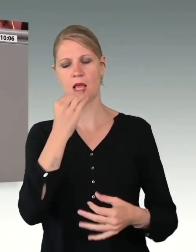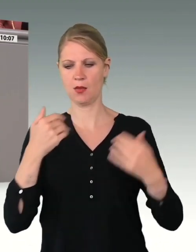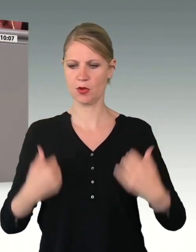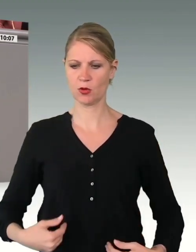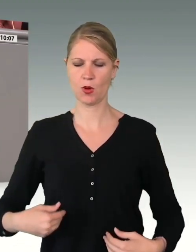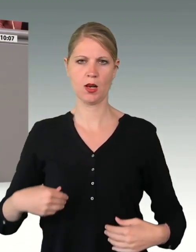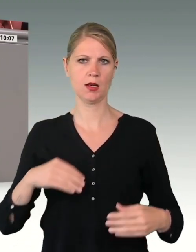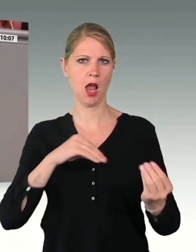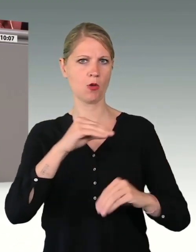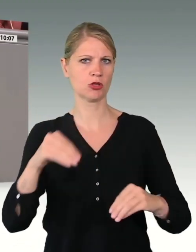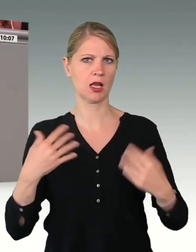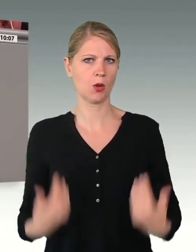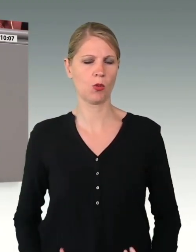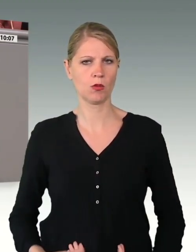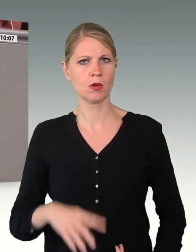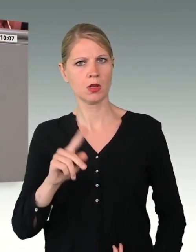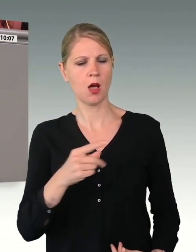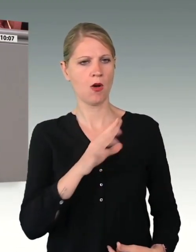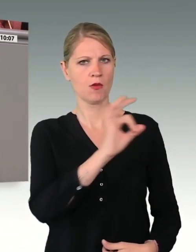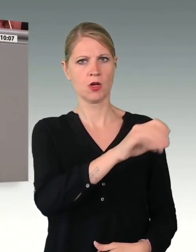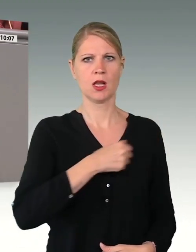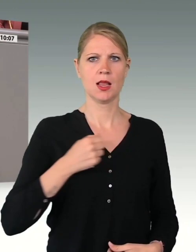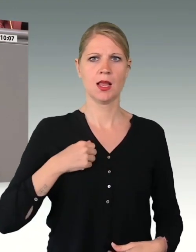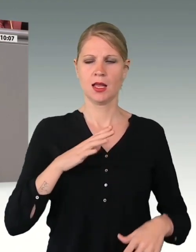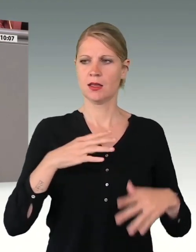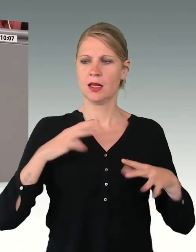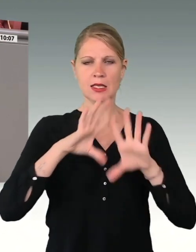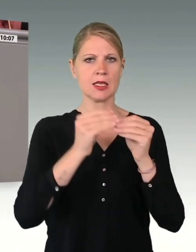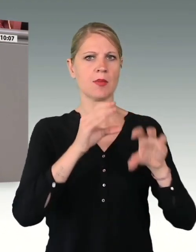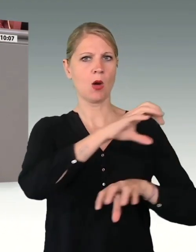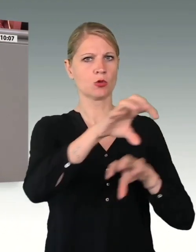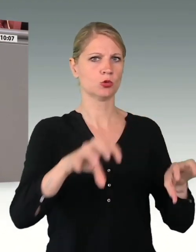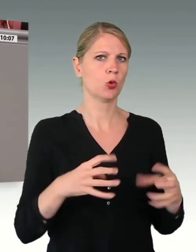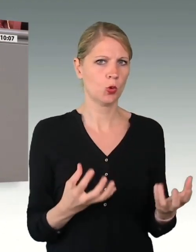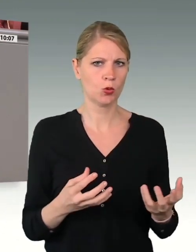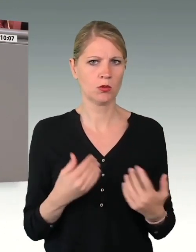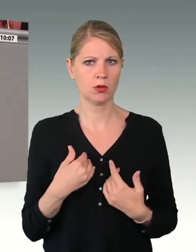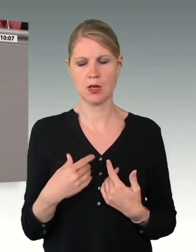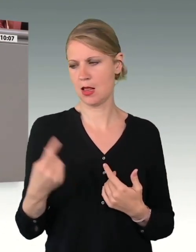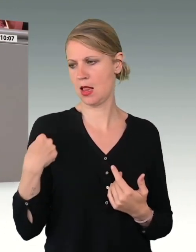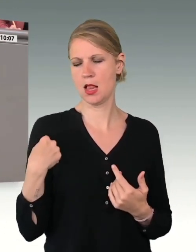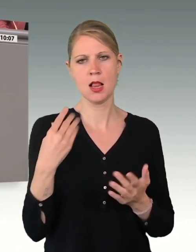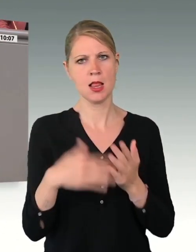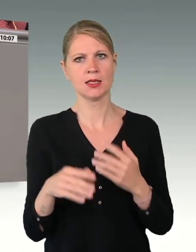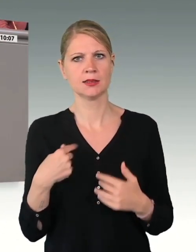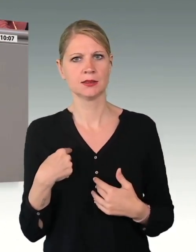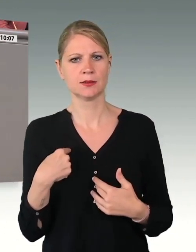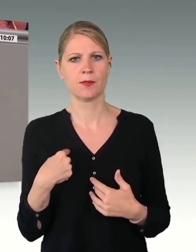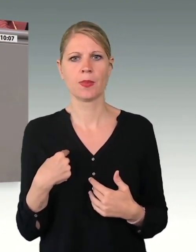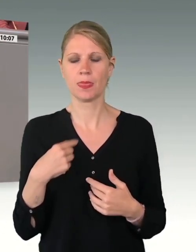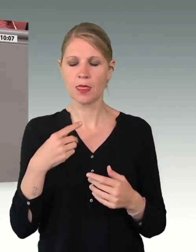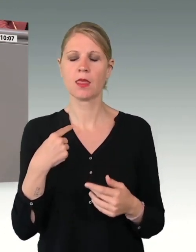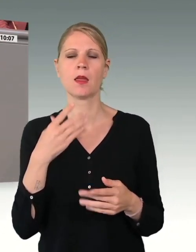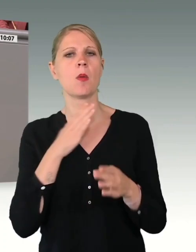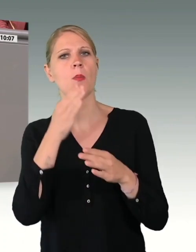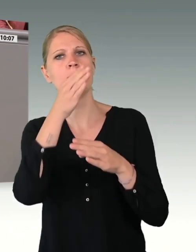und Ausrüstung unserer Soldatinnen und Soldaten. Und davon konnte ich mich auch letztens im Rahmen eines Besuchs